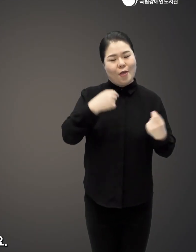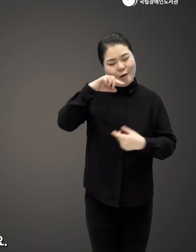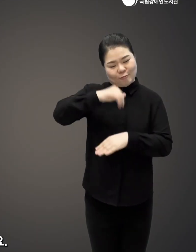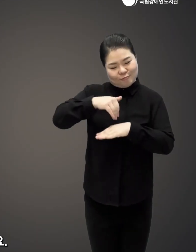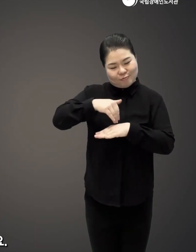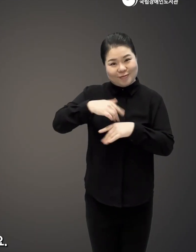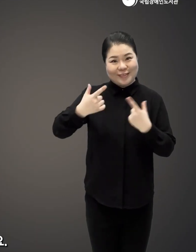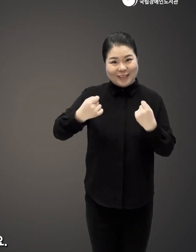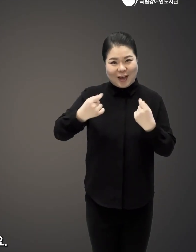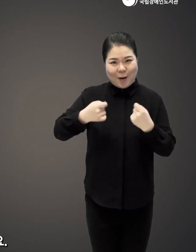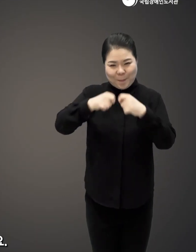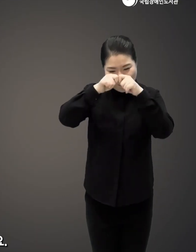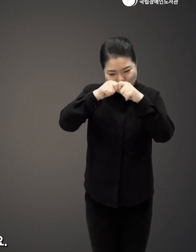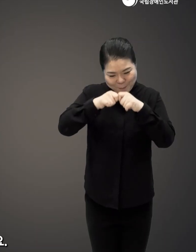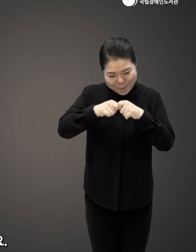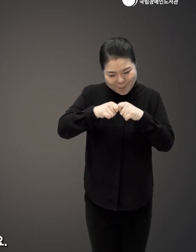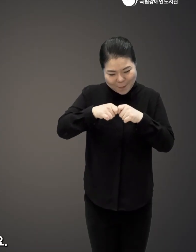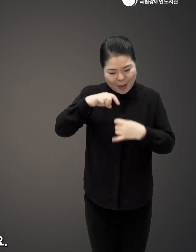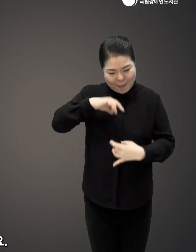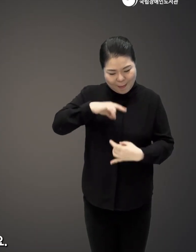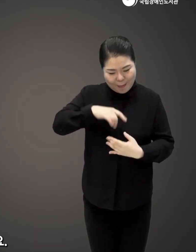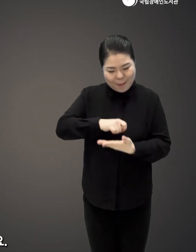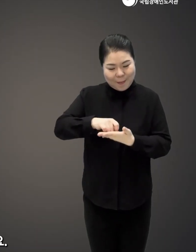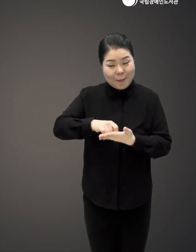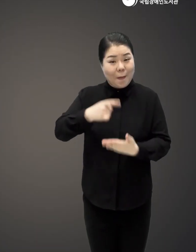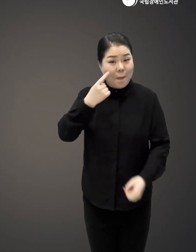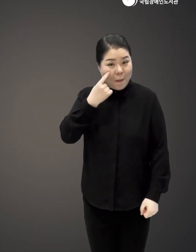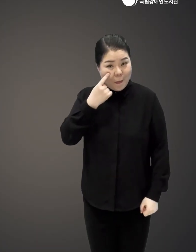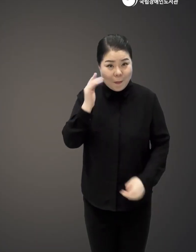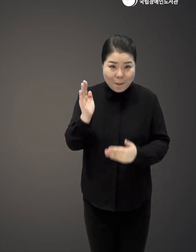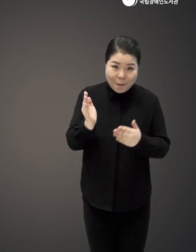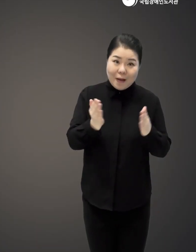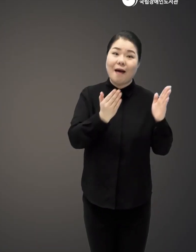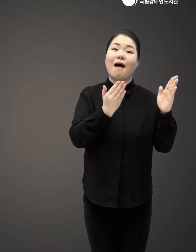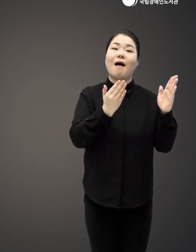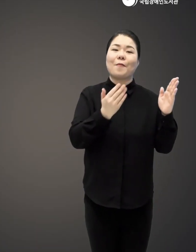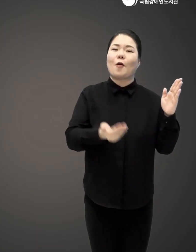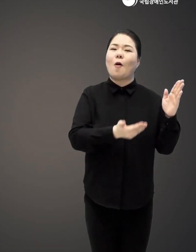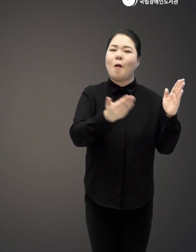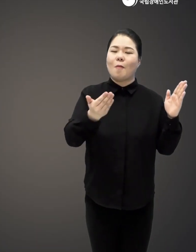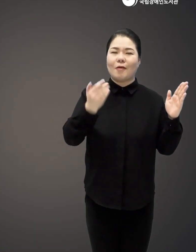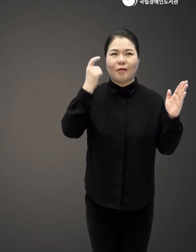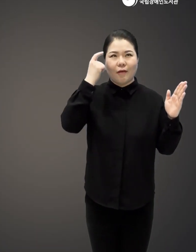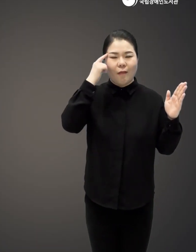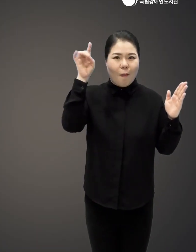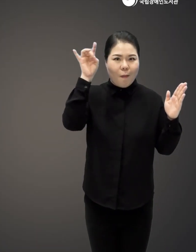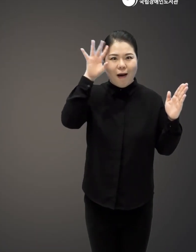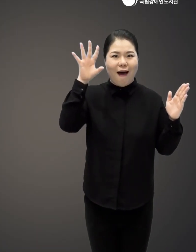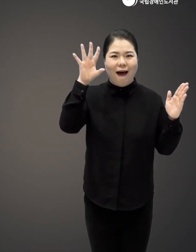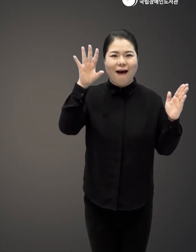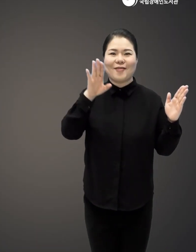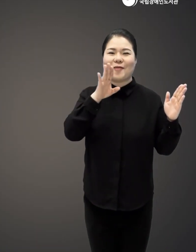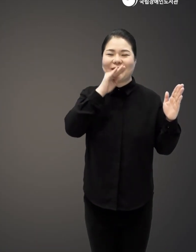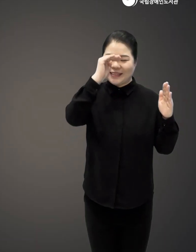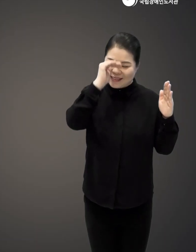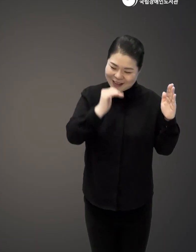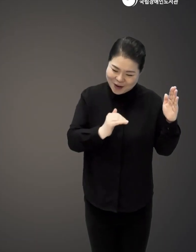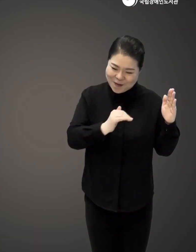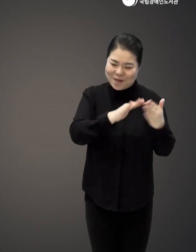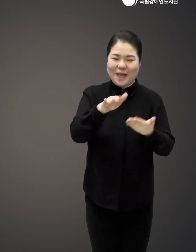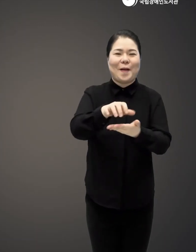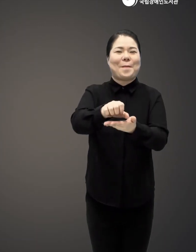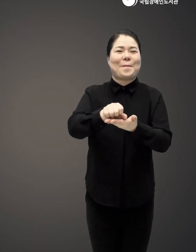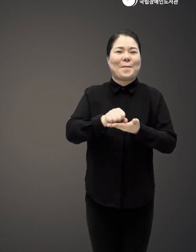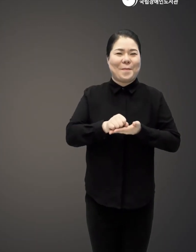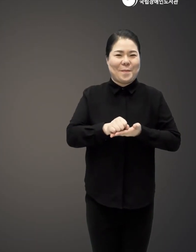것처럼 꼼꼼하게 이렇게 좀 하고 지나가시면은요 정말 여러분들이 생각하지도 못할 만큼 이 책의 내용을 여러분들